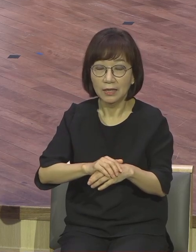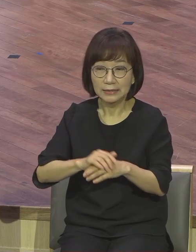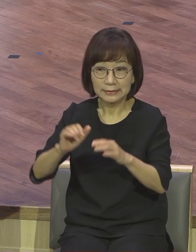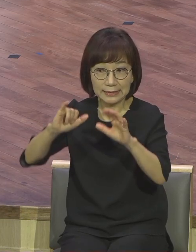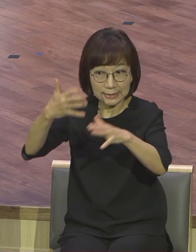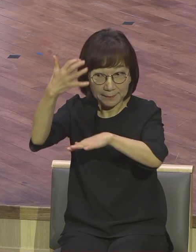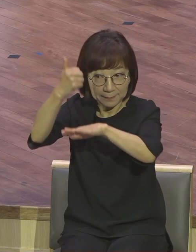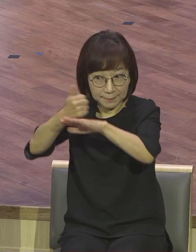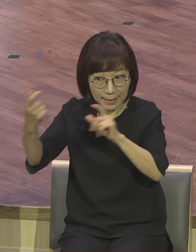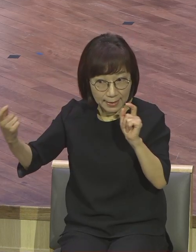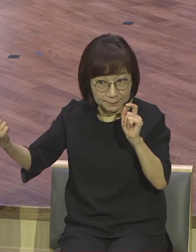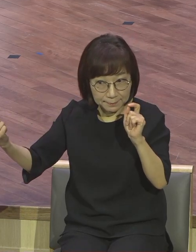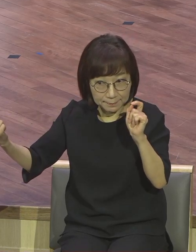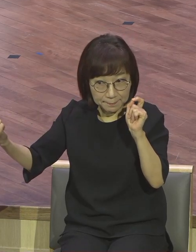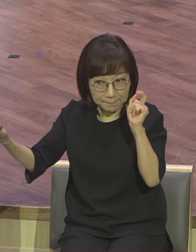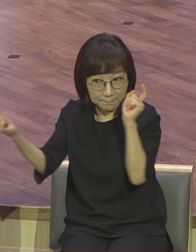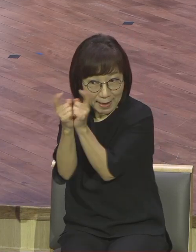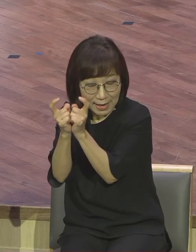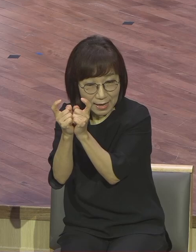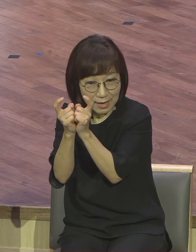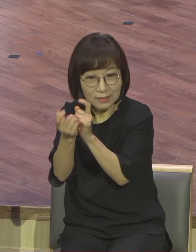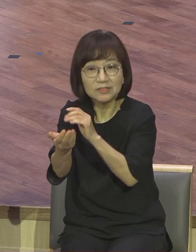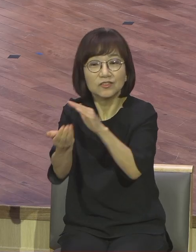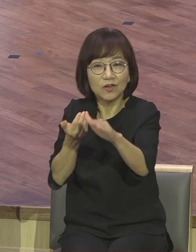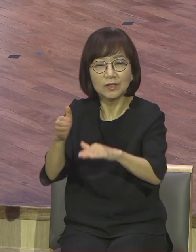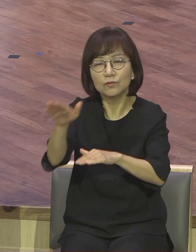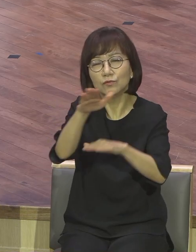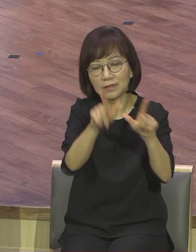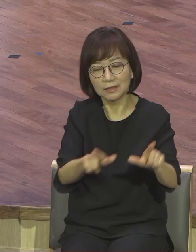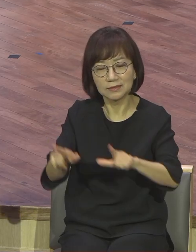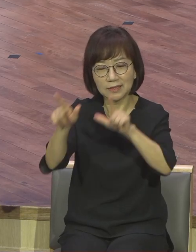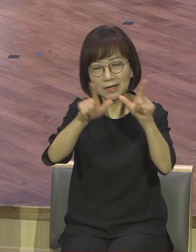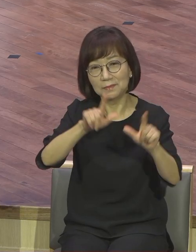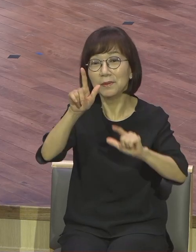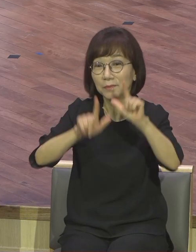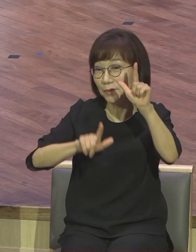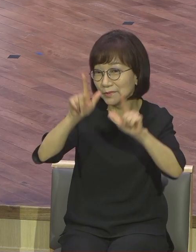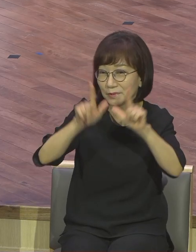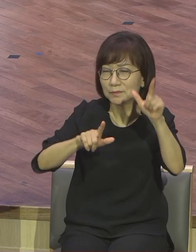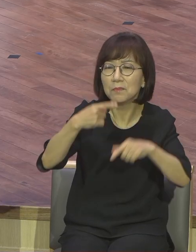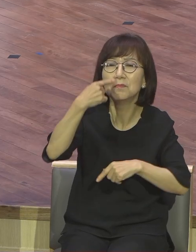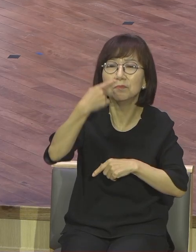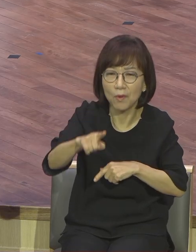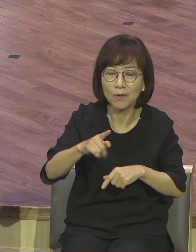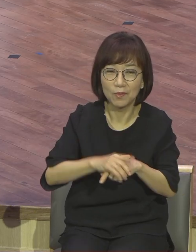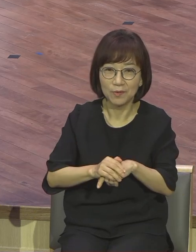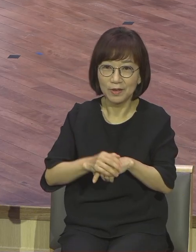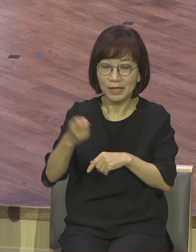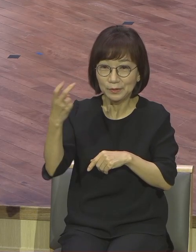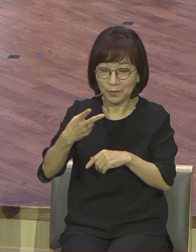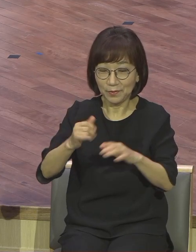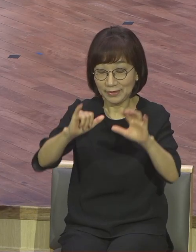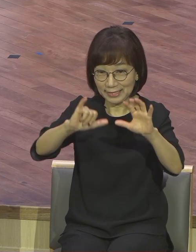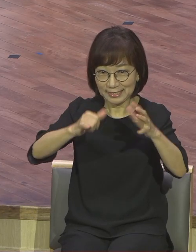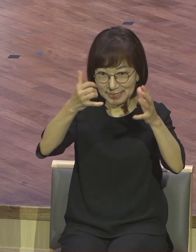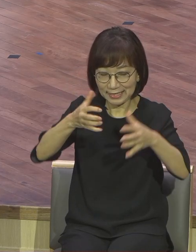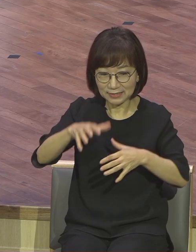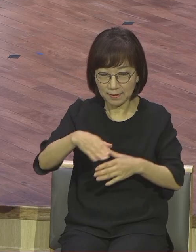삶을 살고 이 땅의 삶에서 어떻게 제대로 영적으로 분석하고